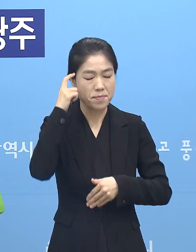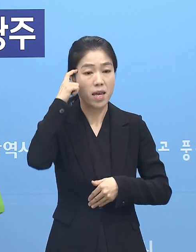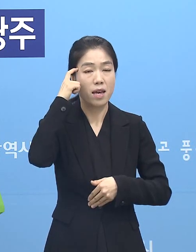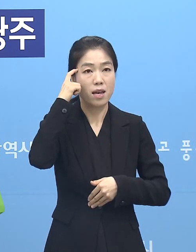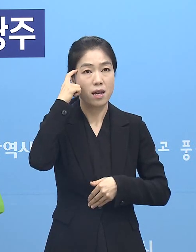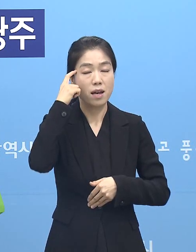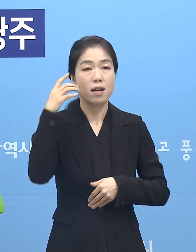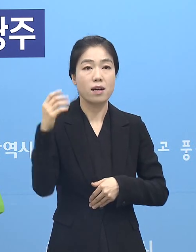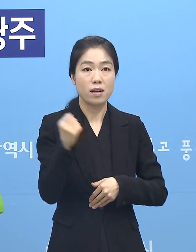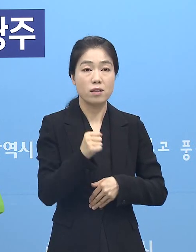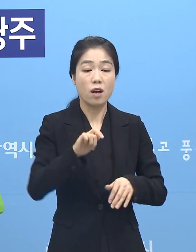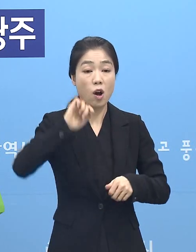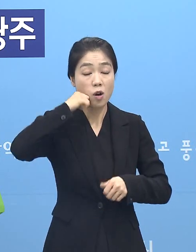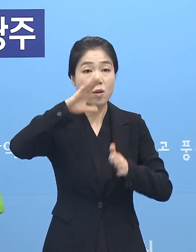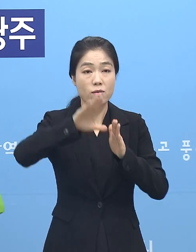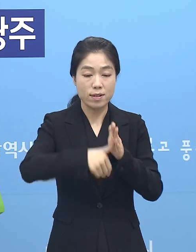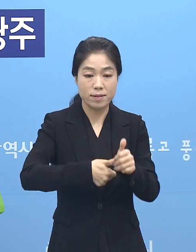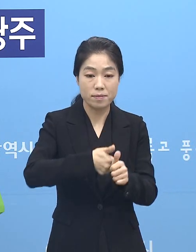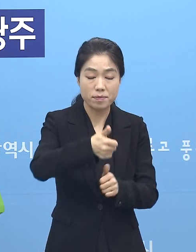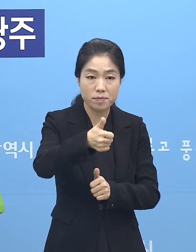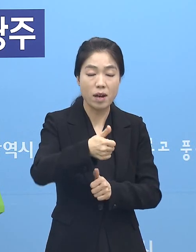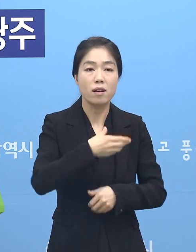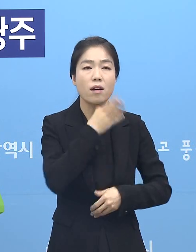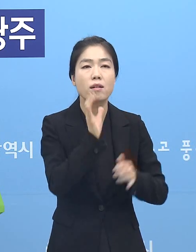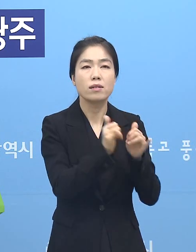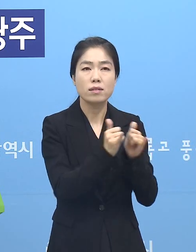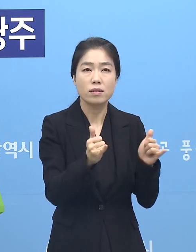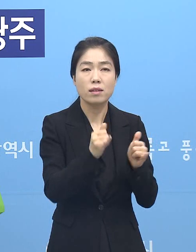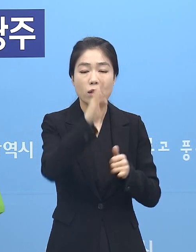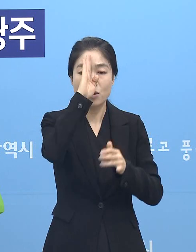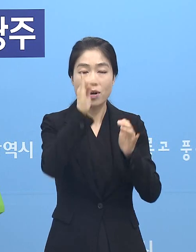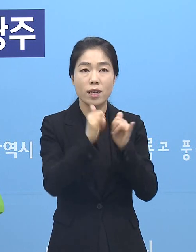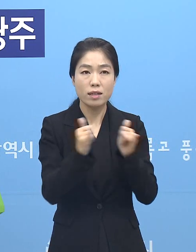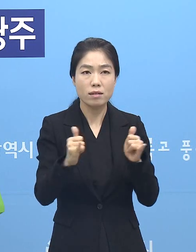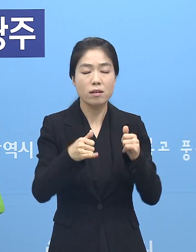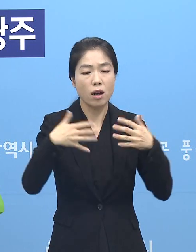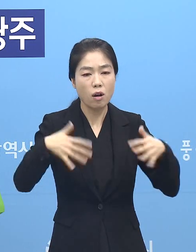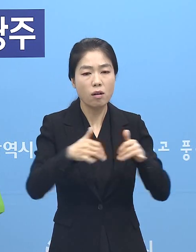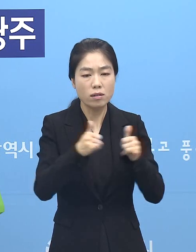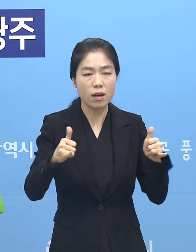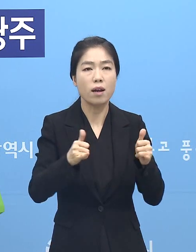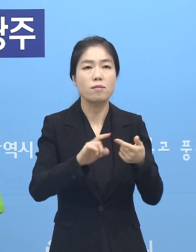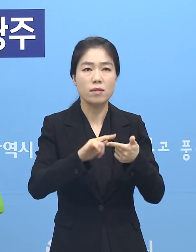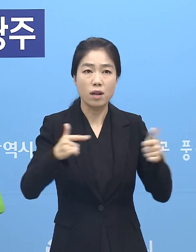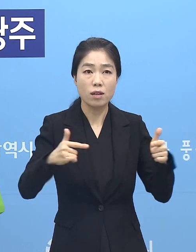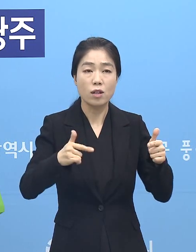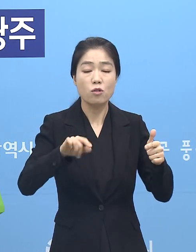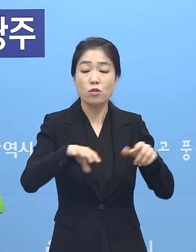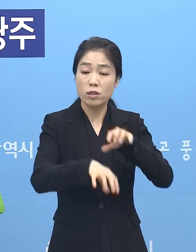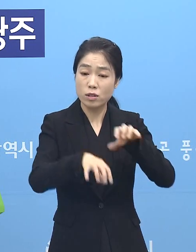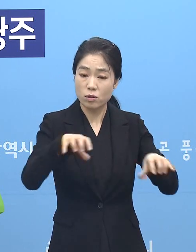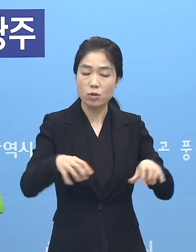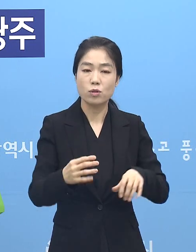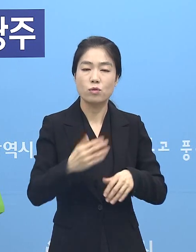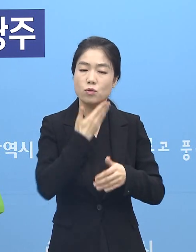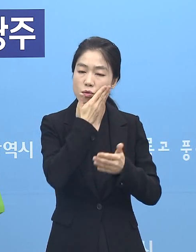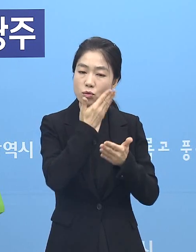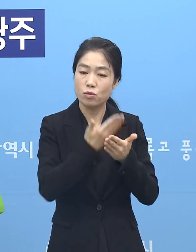비상한 각오로 이 어려운 고비를 극복해 어르신들, 환자들, 치약계층 그리고 우리 이웃들의